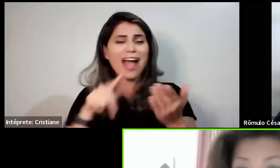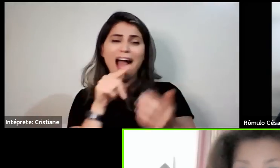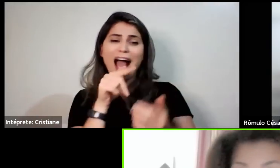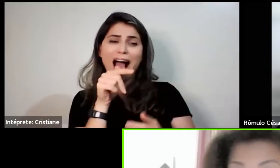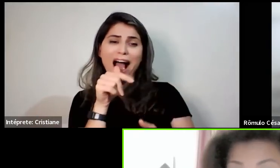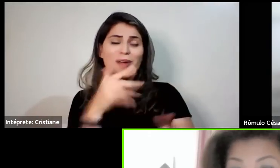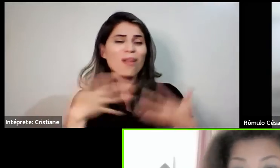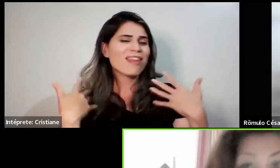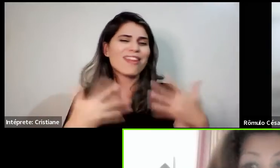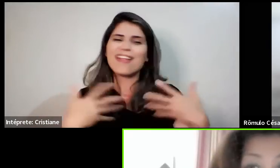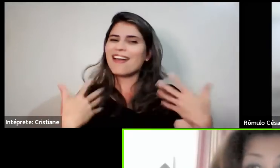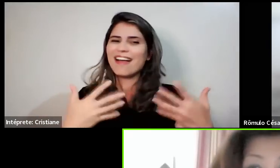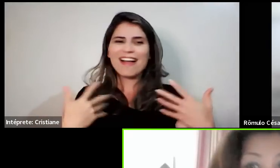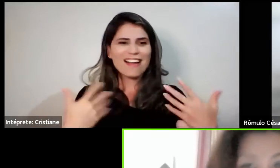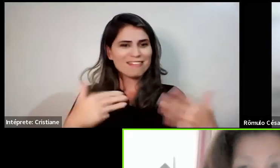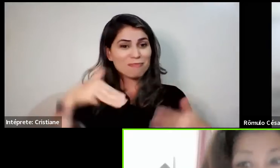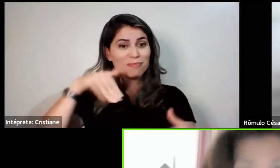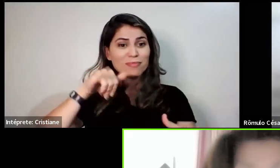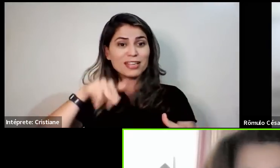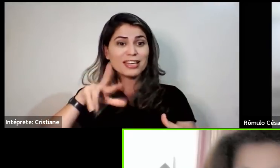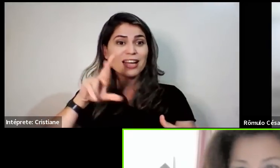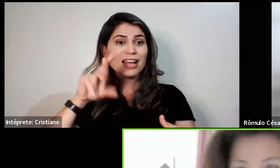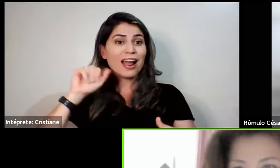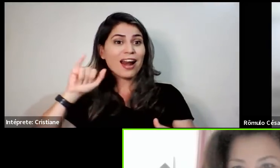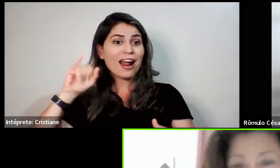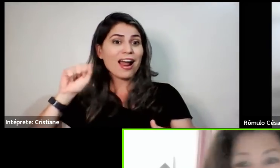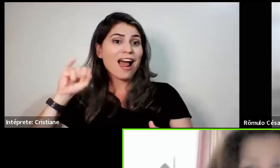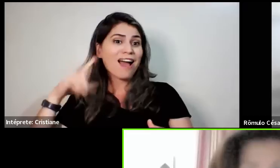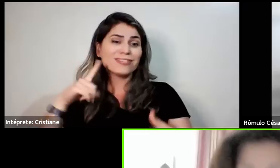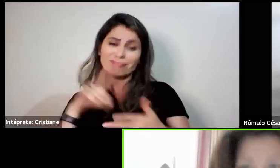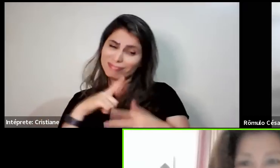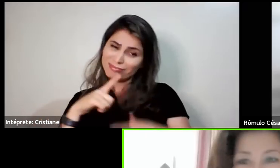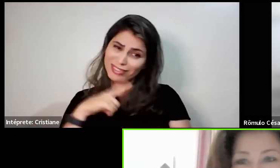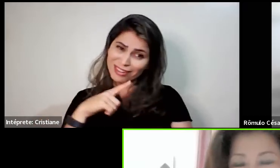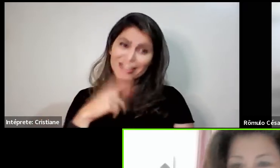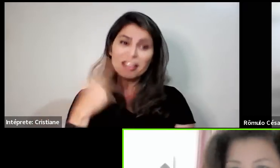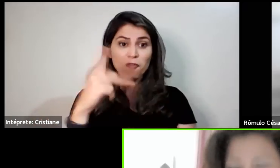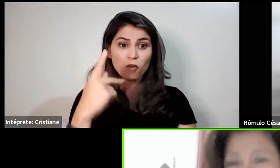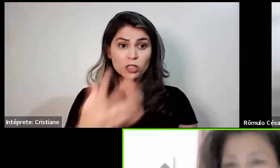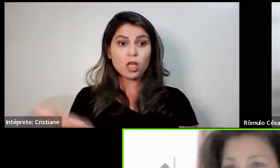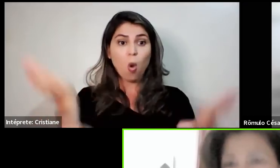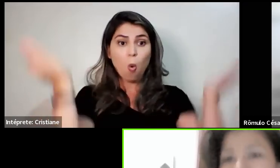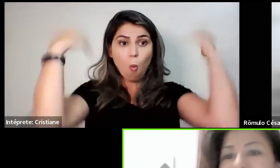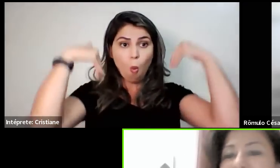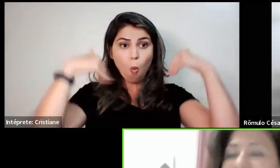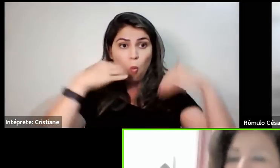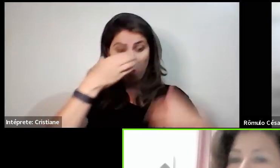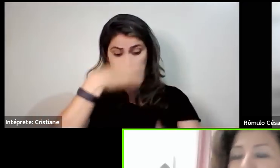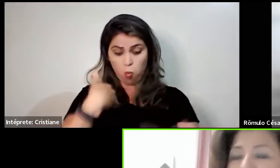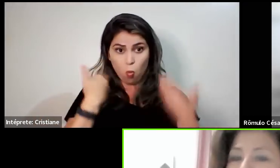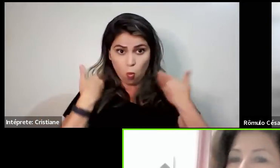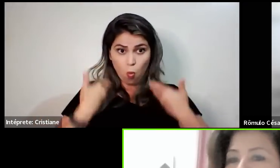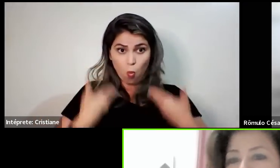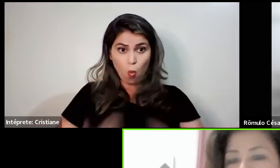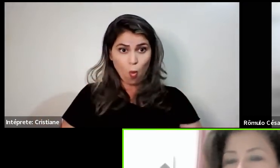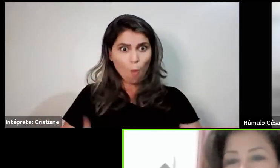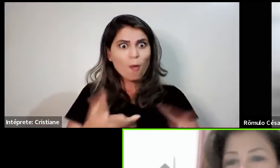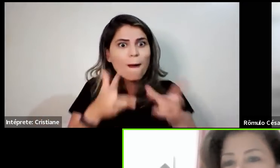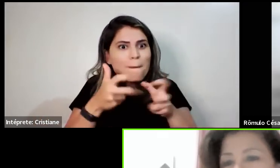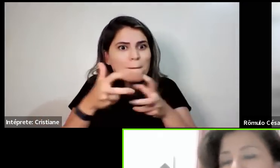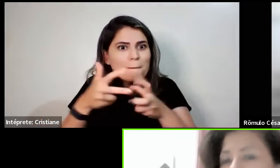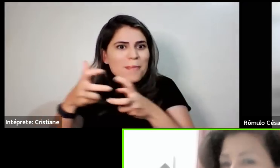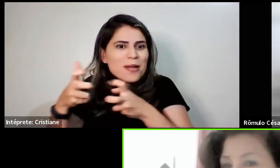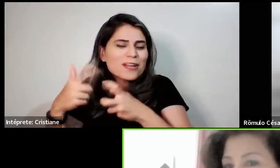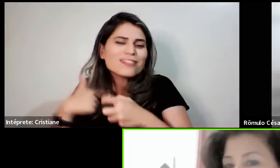ter tanto efeito que você nem vai ter noção do quanto. Porque o teu organismo vai estar tendo os benefícios dos